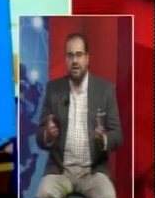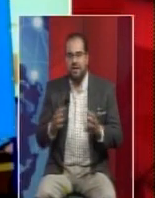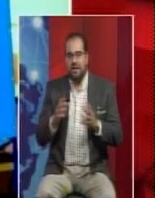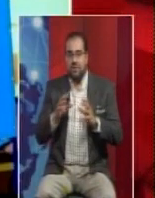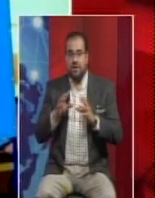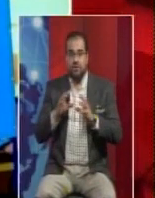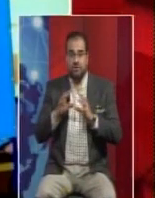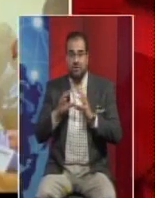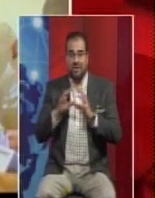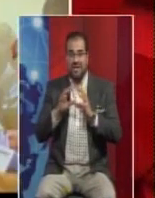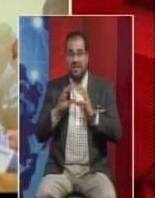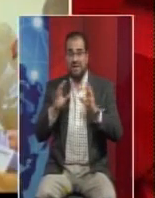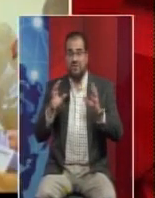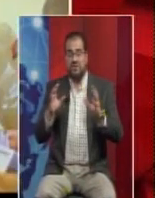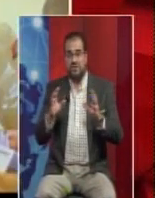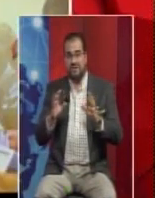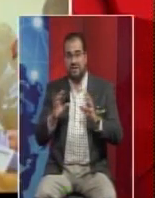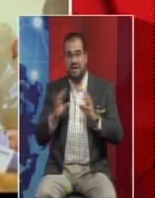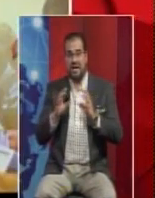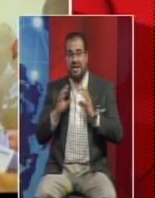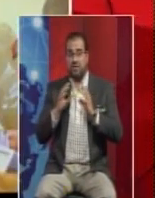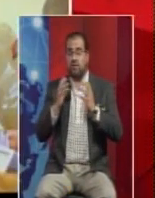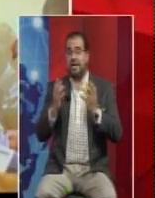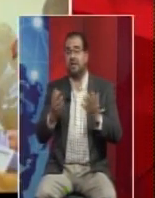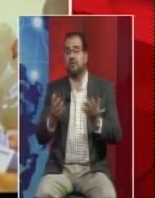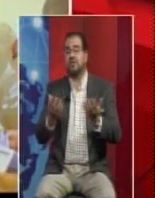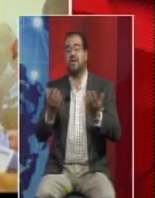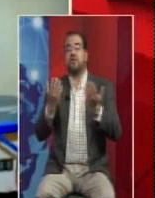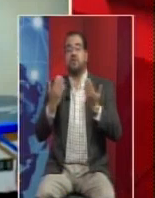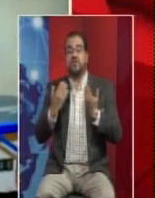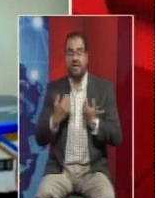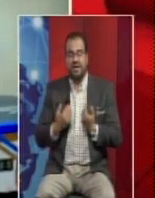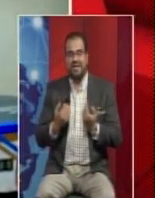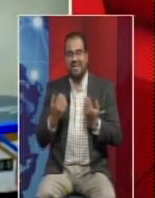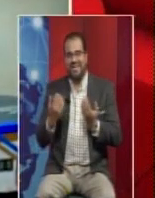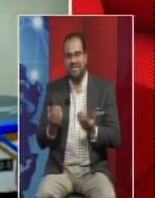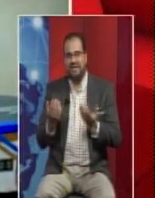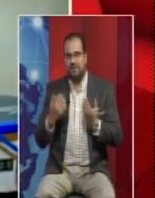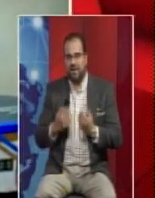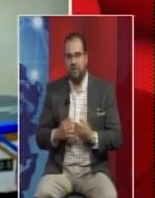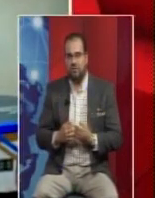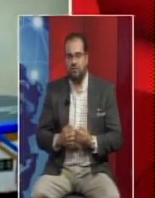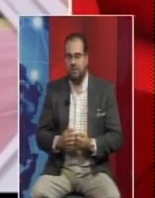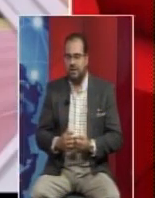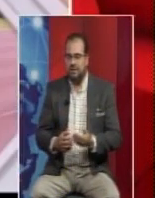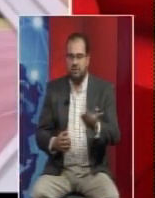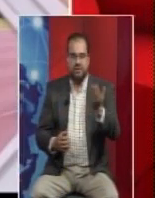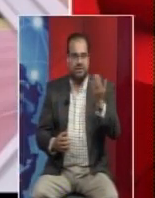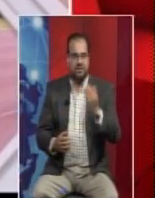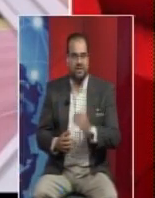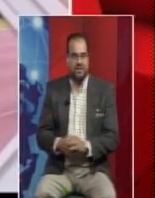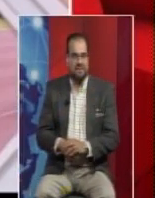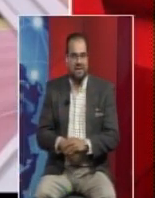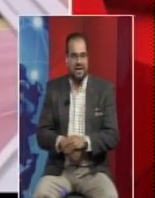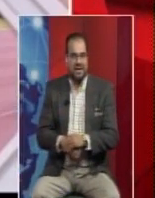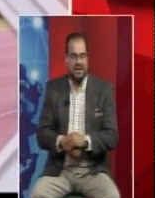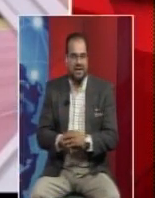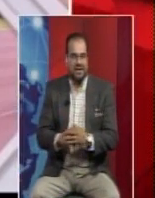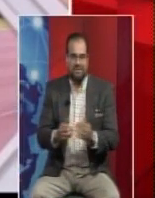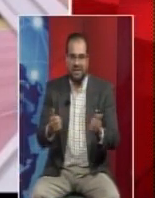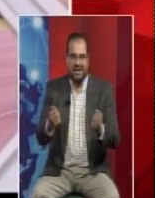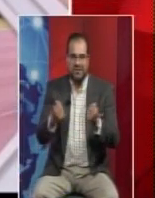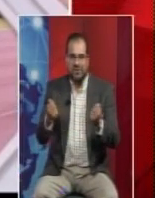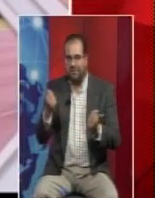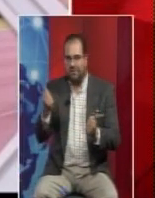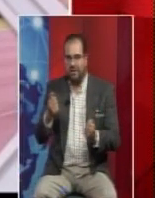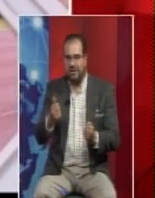Y cuando entramos a educarnos y conocer qué es el bien común, yo incluso quisiera invitarle a